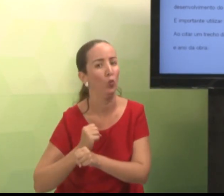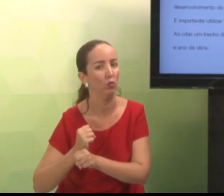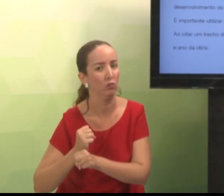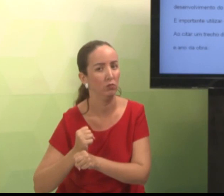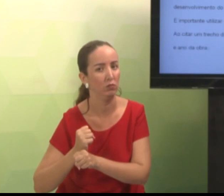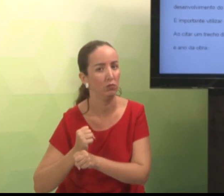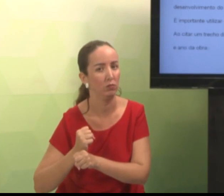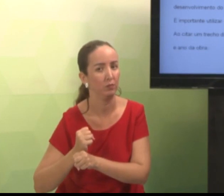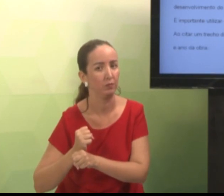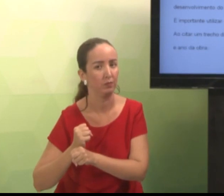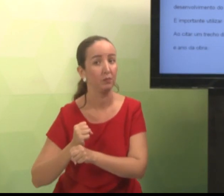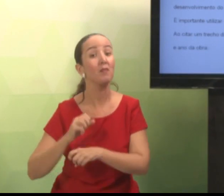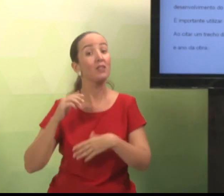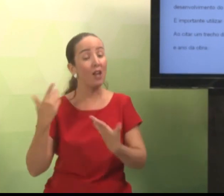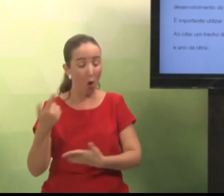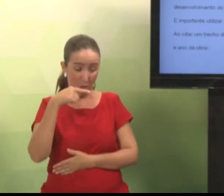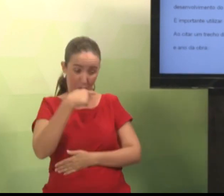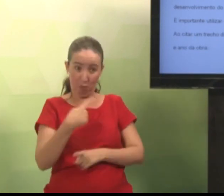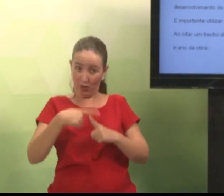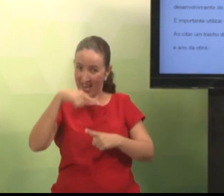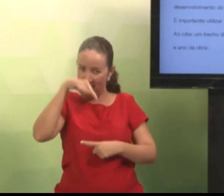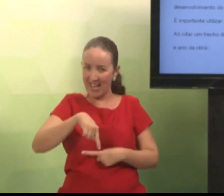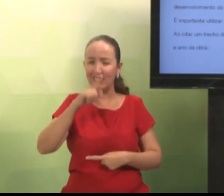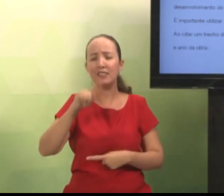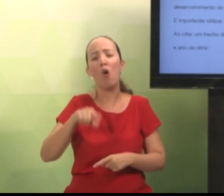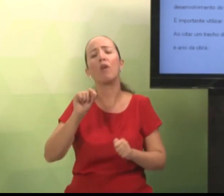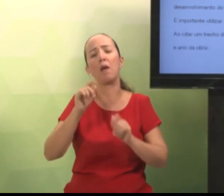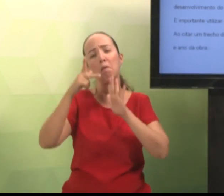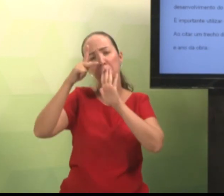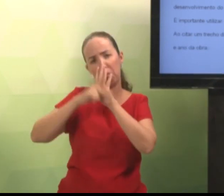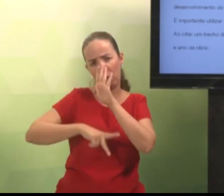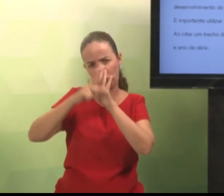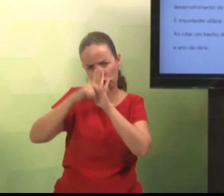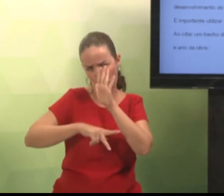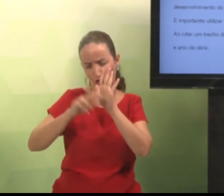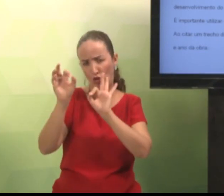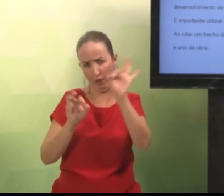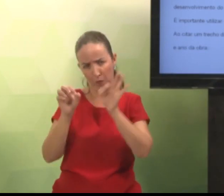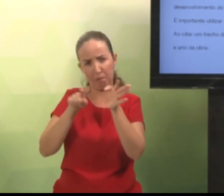autor que pensa a respeito da sua temática. Coloque o ano.